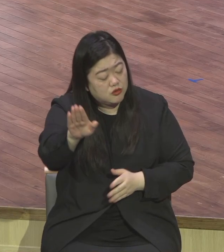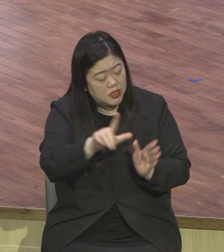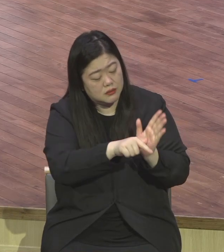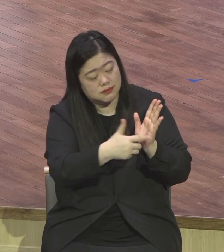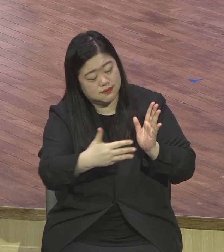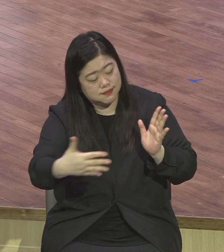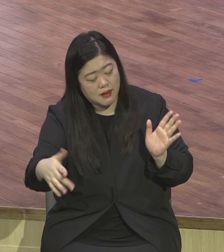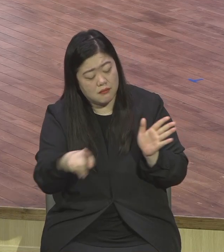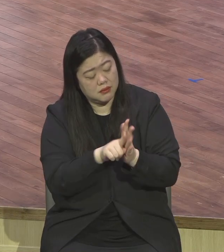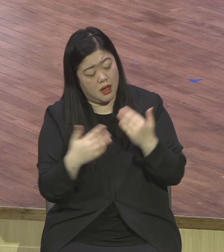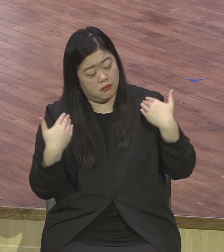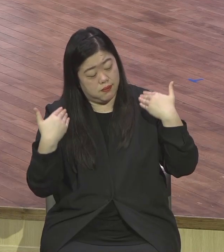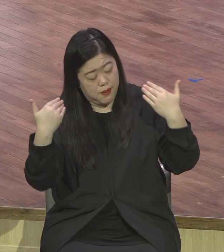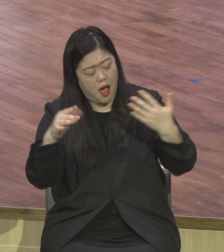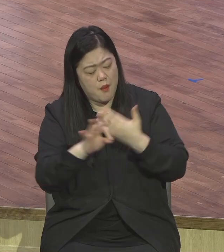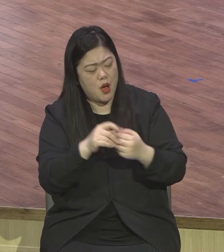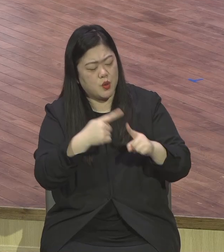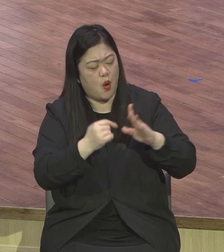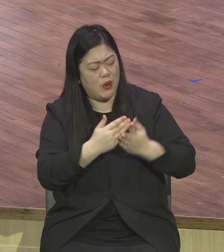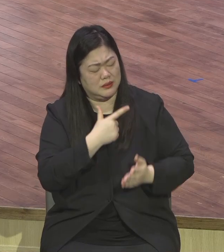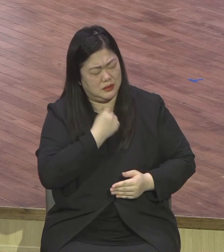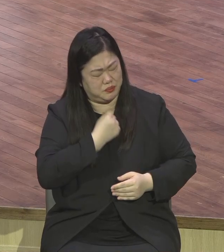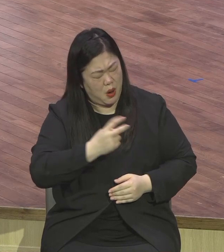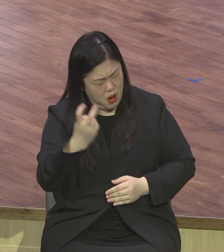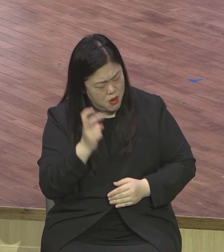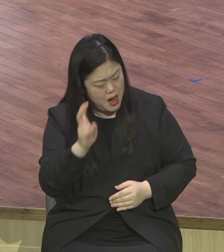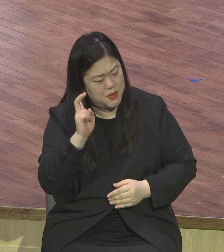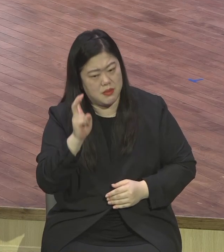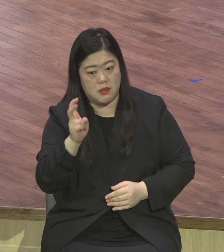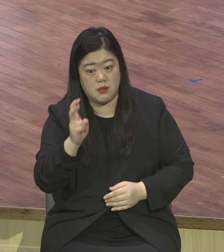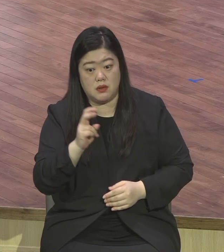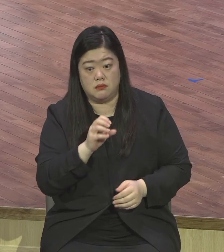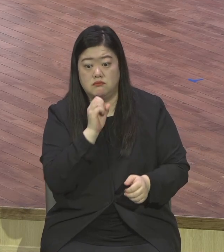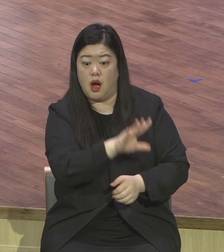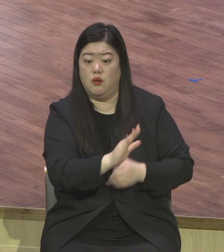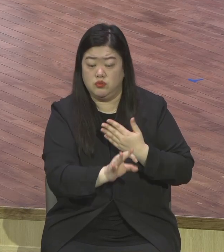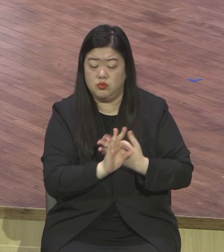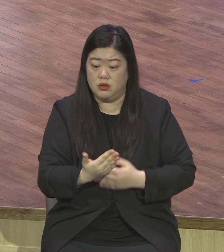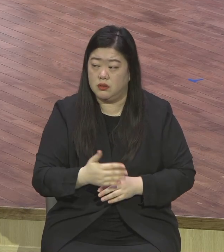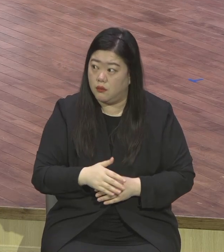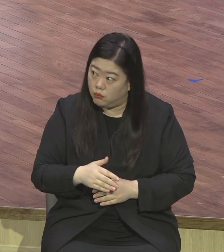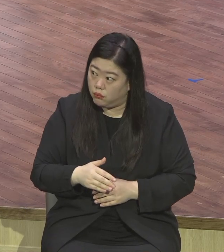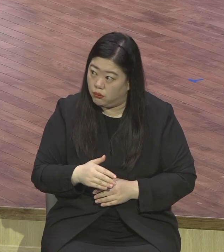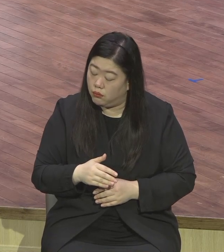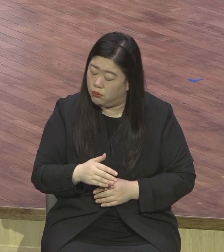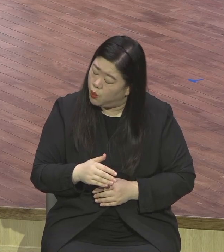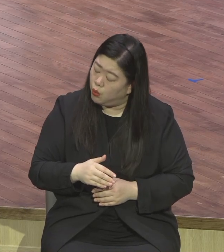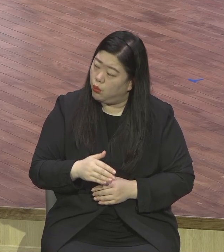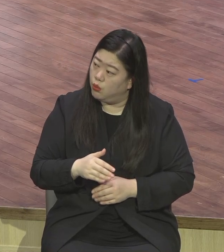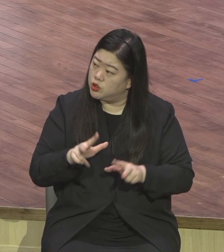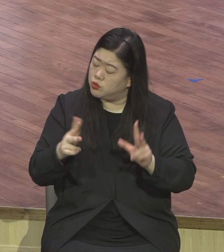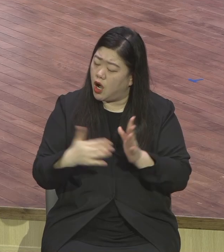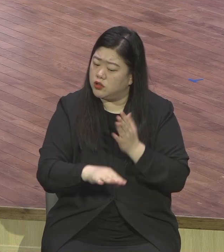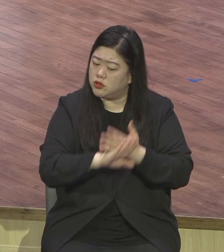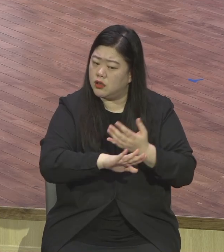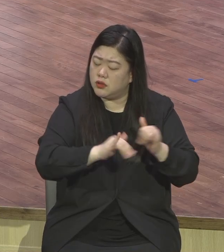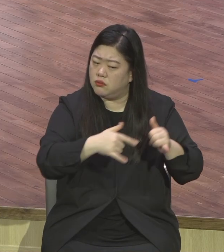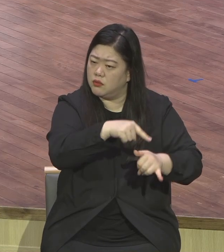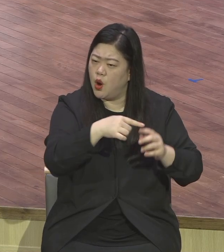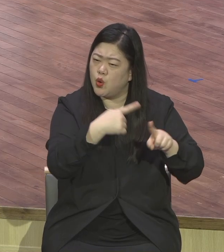구원은 아주 쉬운 건데 너무너무 쉬운 건데 이걸 어렵게 만들어놨단 말이에요 그래서 여러분들이 이 영적 진리를